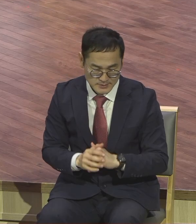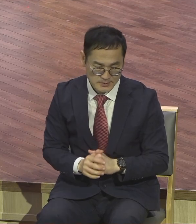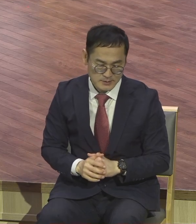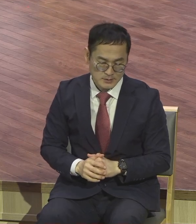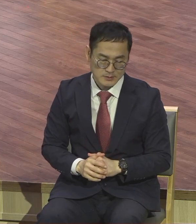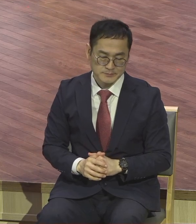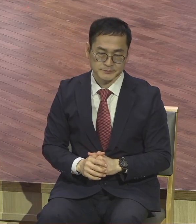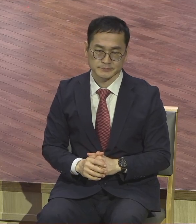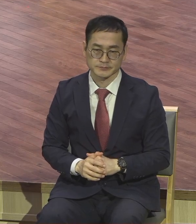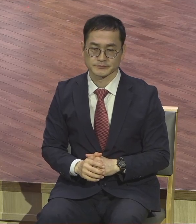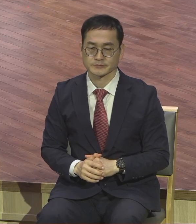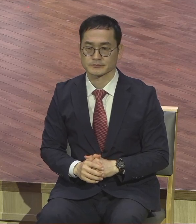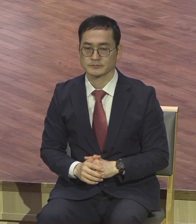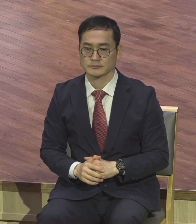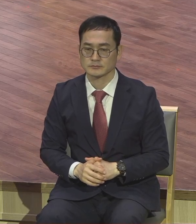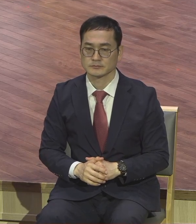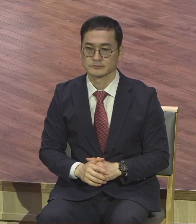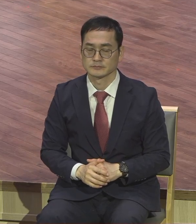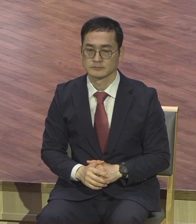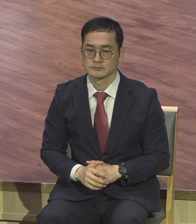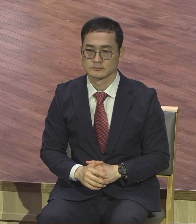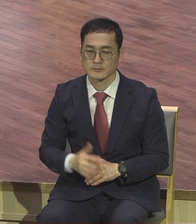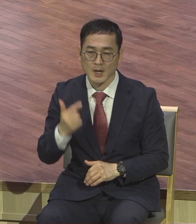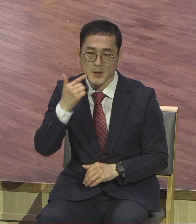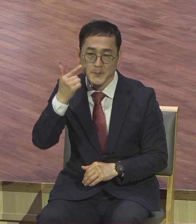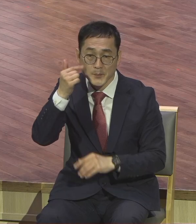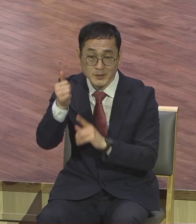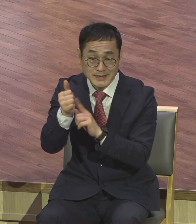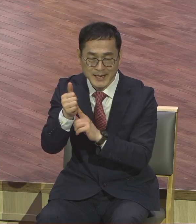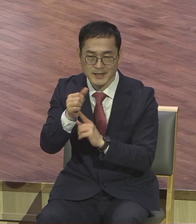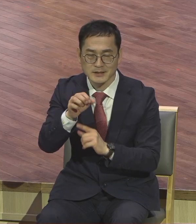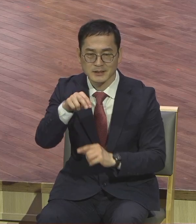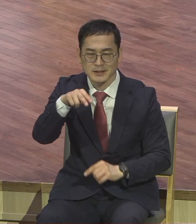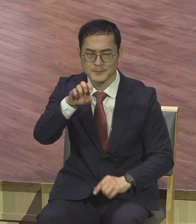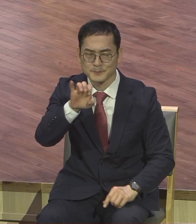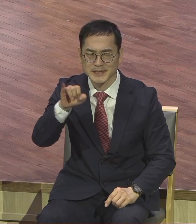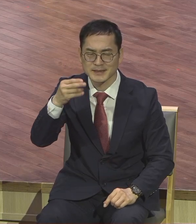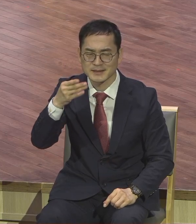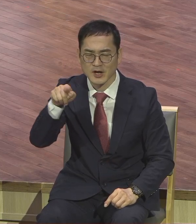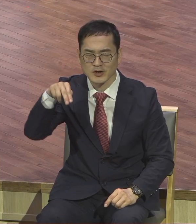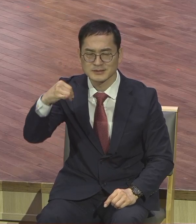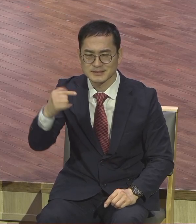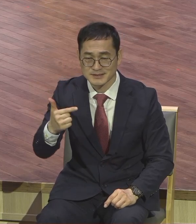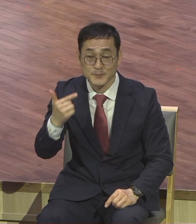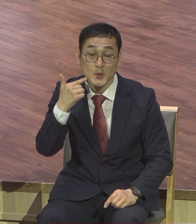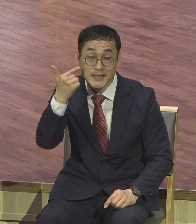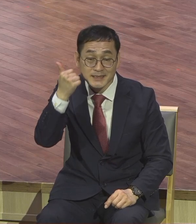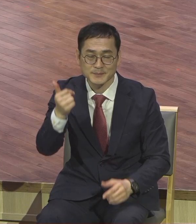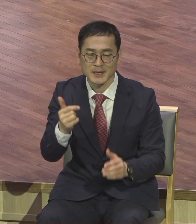영성신학자임에서 목회장 유진 피트슨 목사님 부활이라고 하는 책에서 이런 말을 했어요.